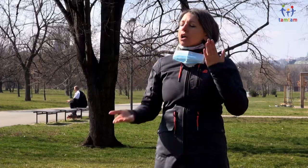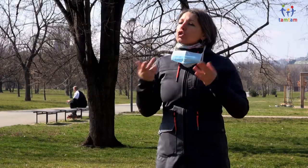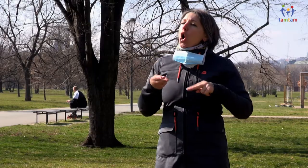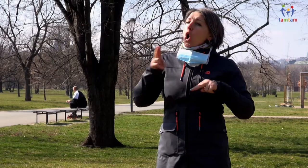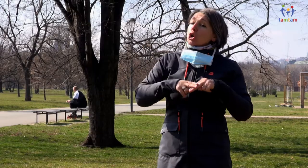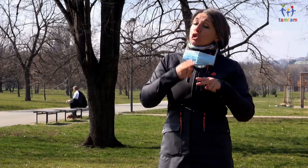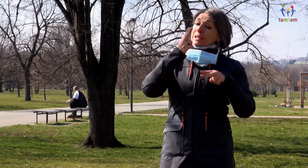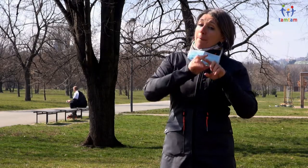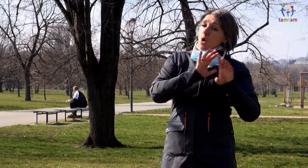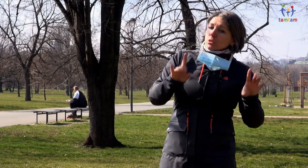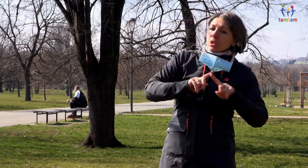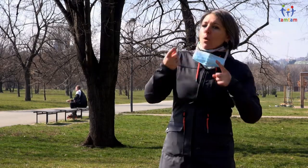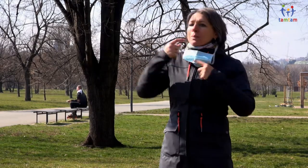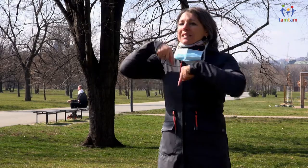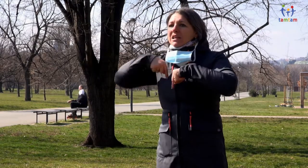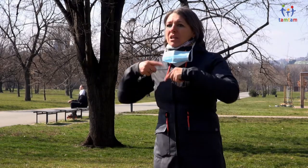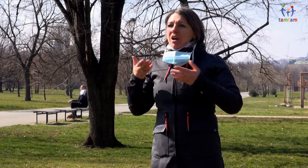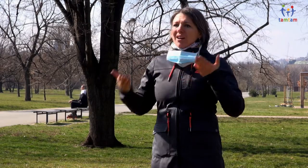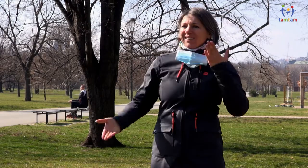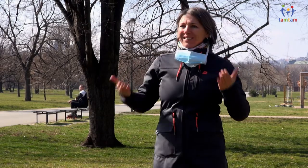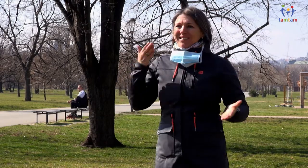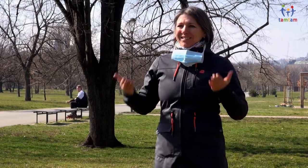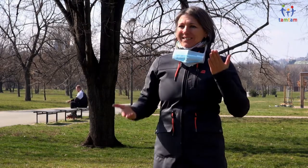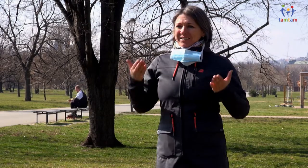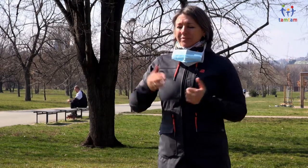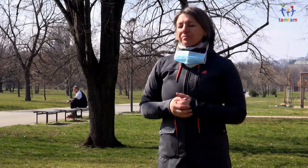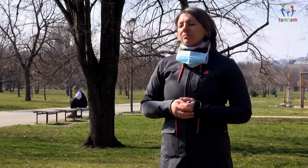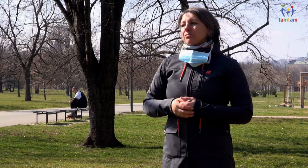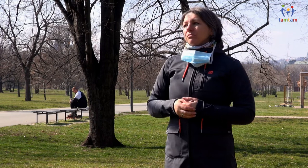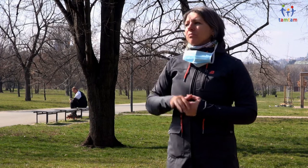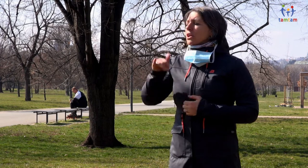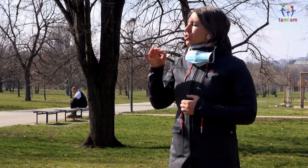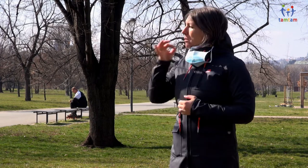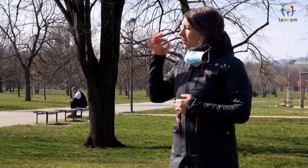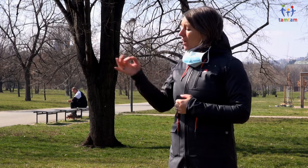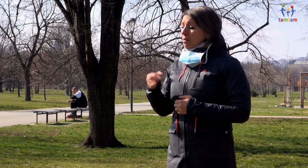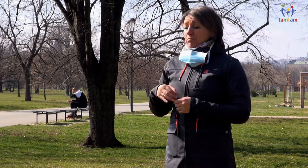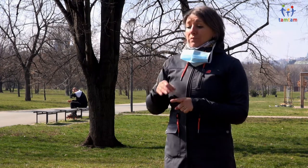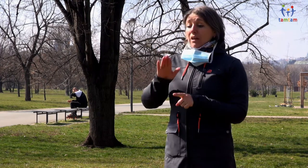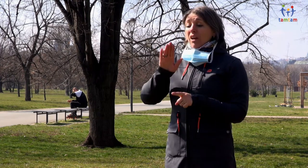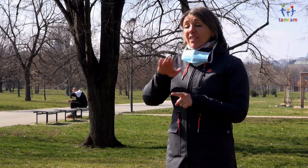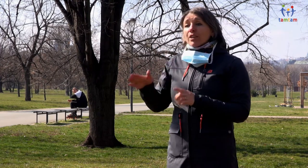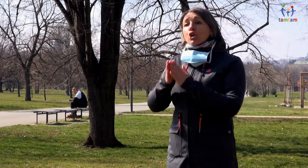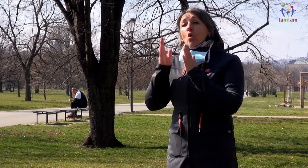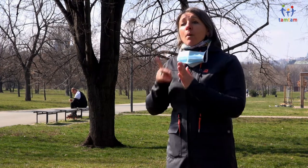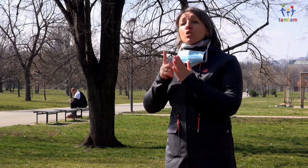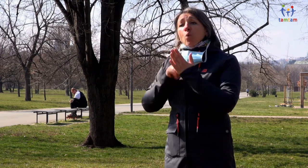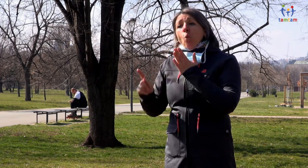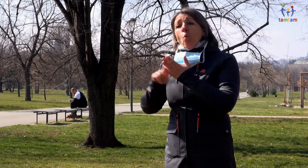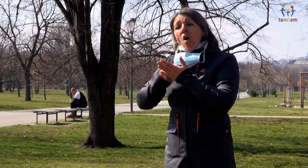A ještě bych se chtěla zeptat, máte nějaké doporučení, jak děti motivovat ke školním povinnostem, aby nestratili zájem o to